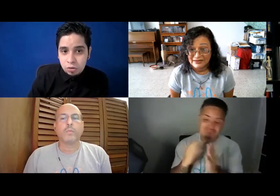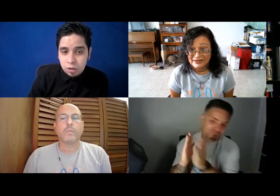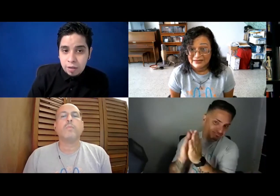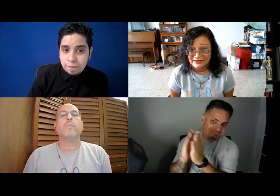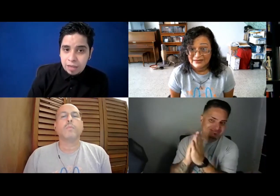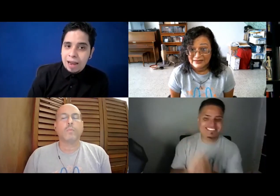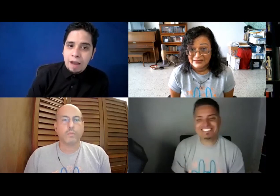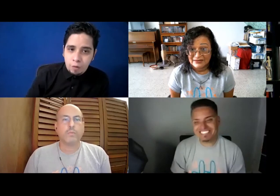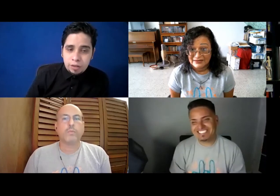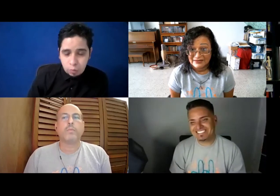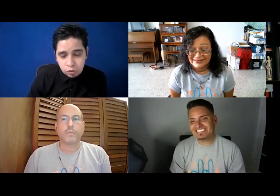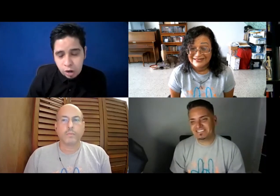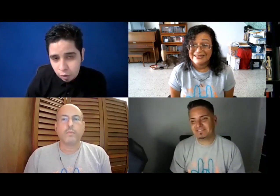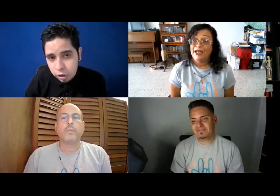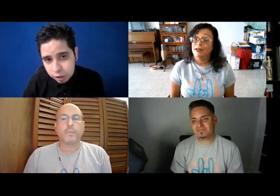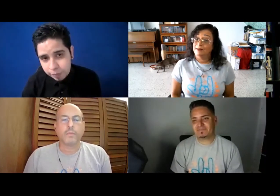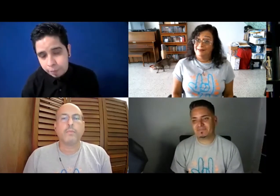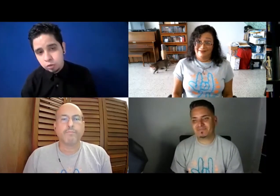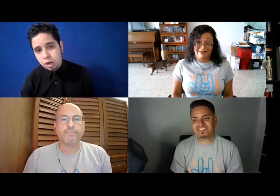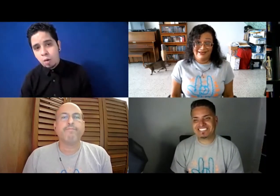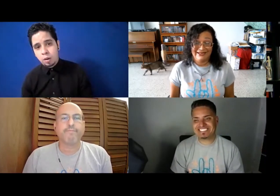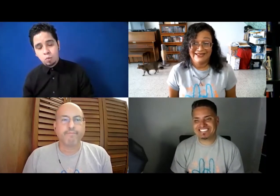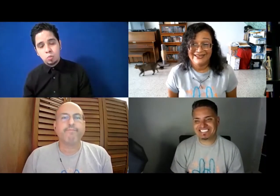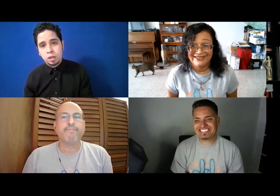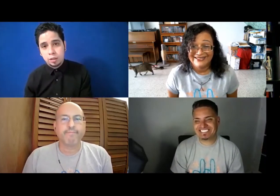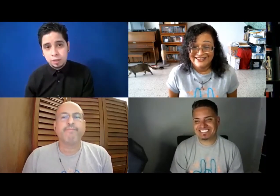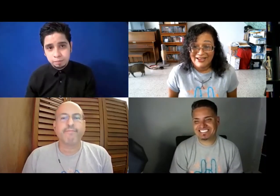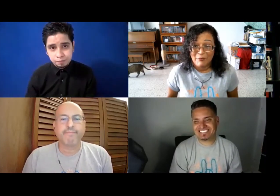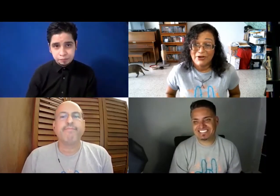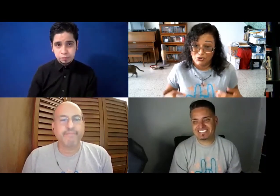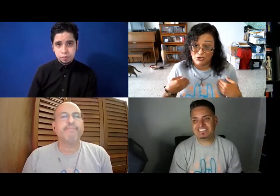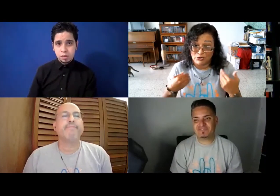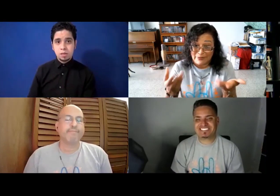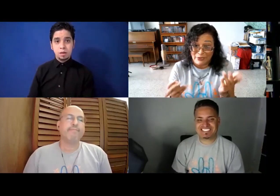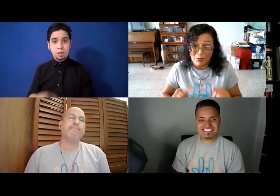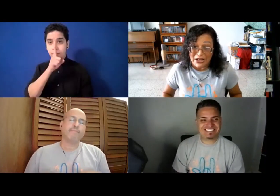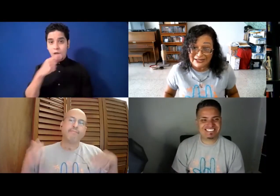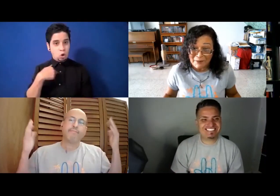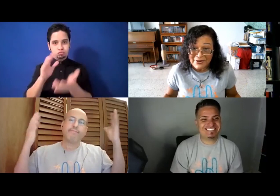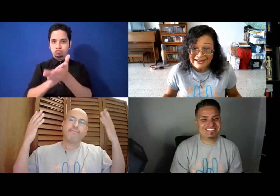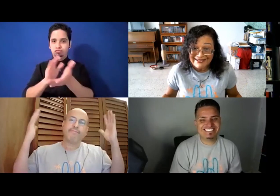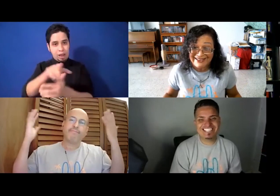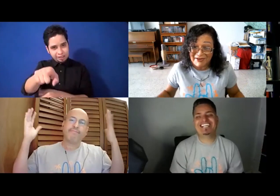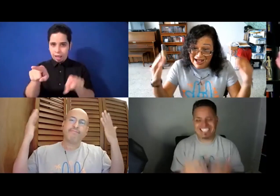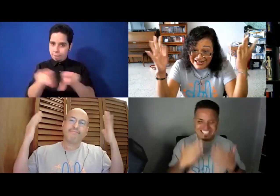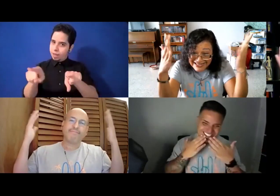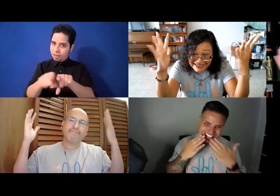y es fuerte, yo por eso le aplaudo a los intérpretes por su trabajo porque es muy, muy retante. Pero nosotros te aplaudimos a ti también, a ti,